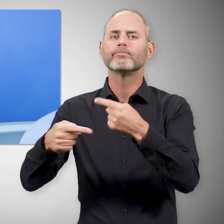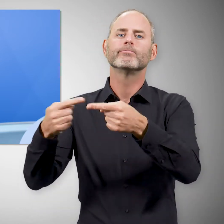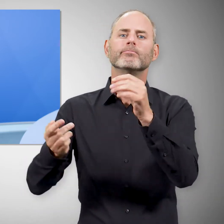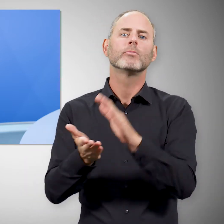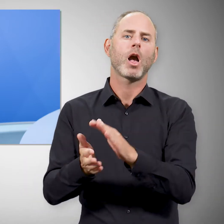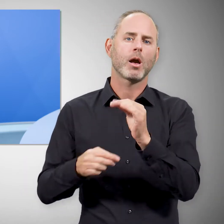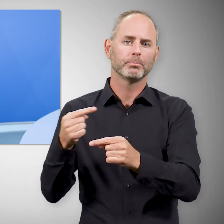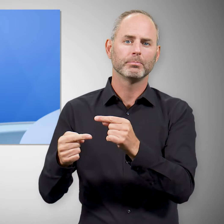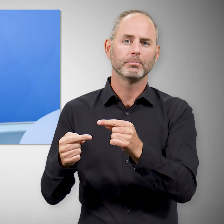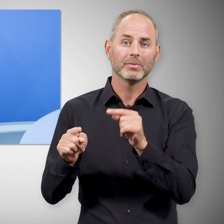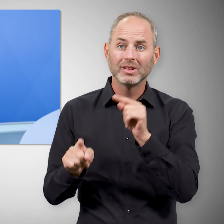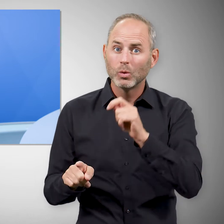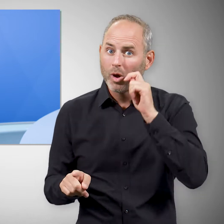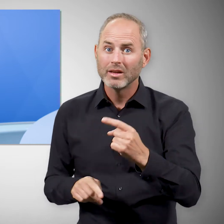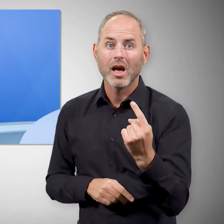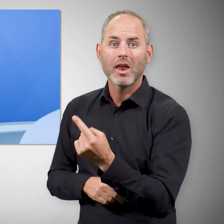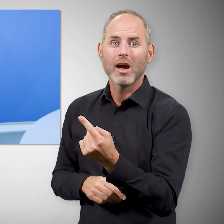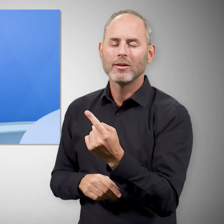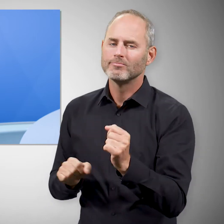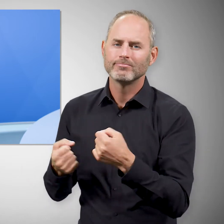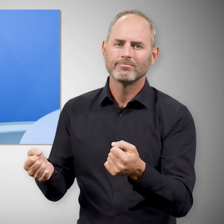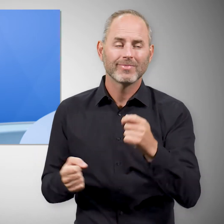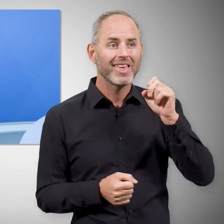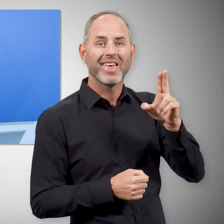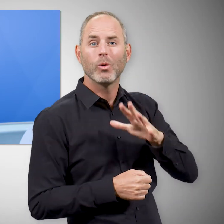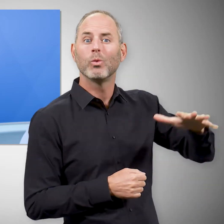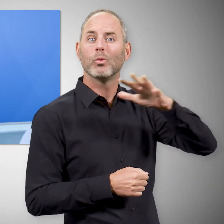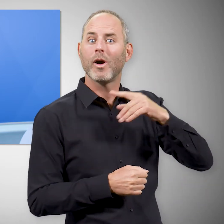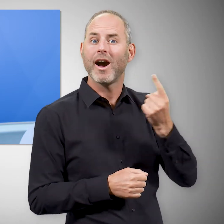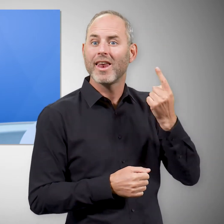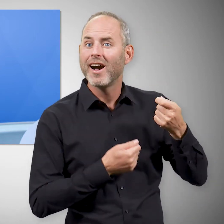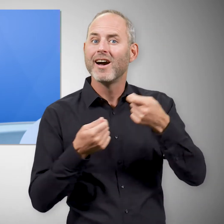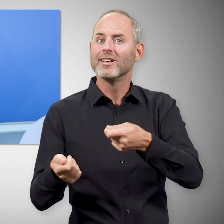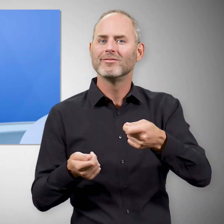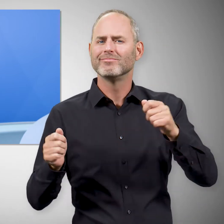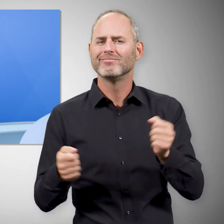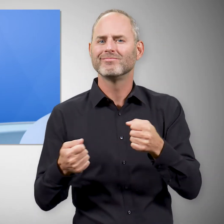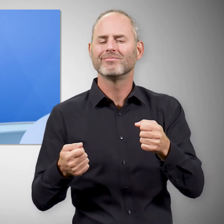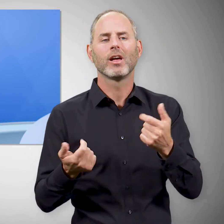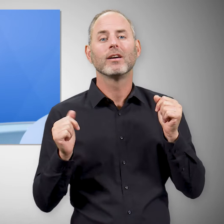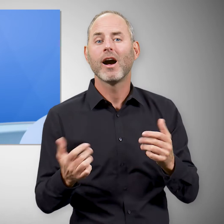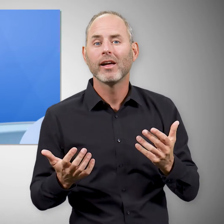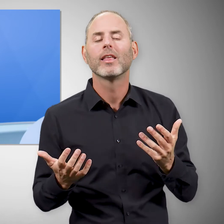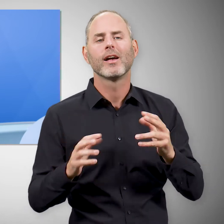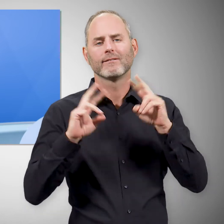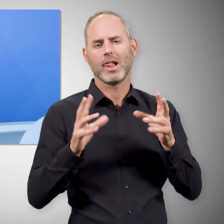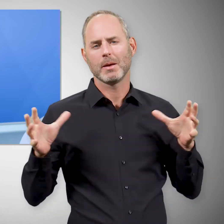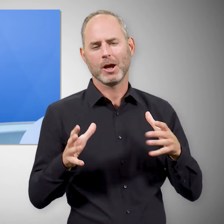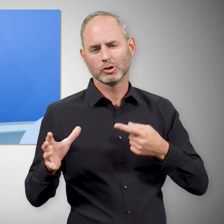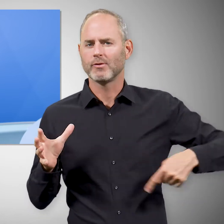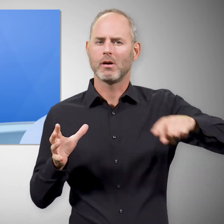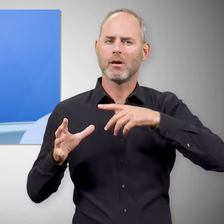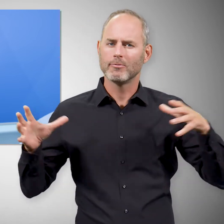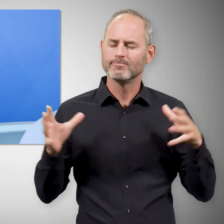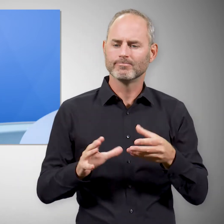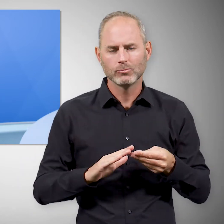funktioniert. Das kann die Ukraine nicht allein, das kann auch die Europäische Union nicht allein, das kann nur die ganze Weltgemeinschaft,